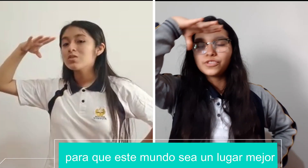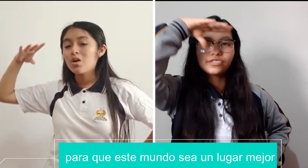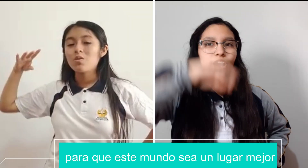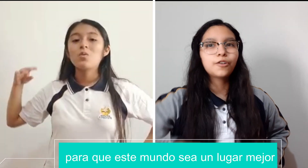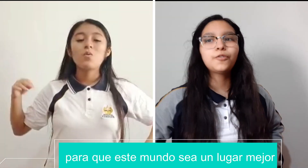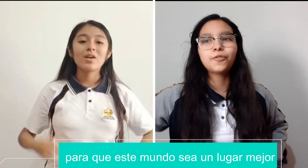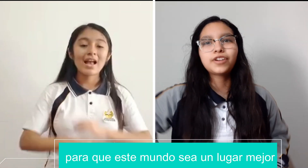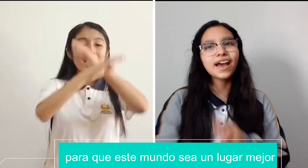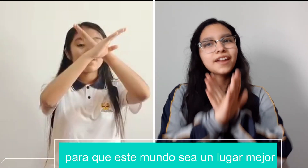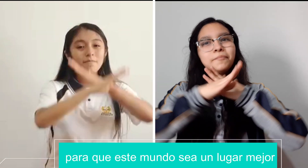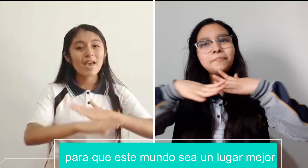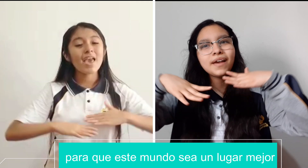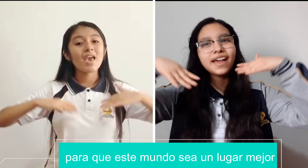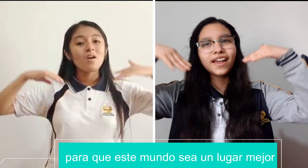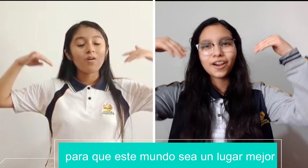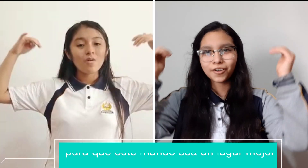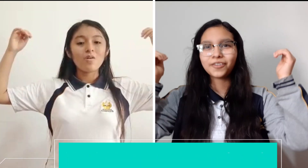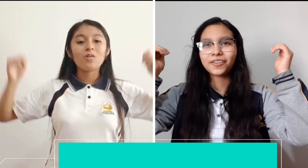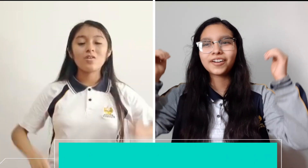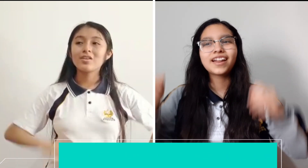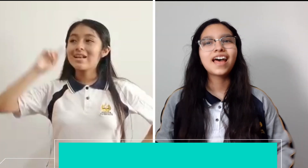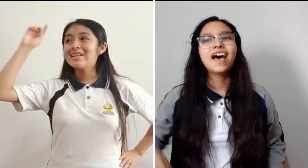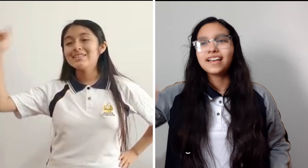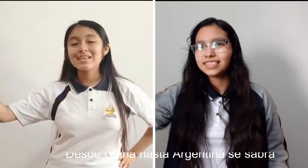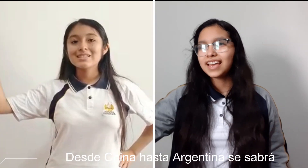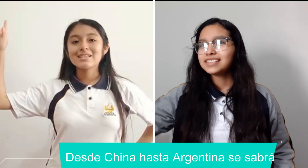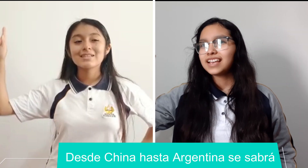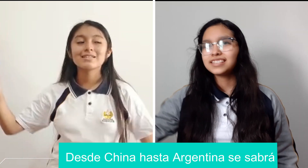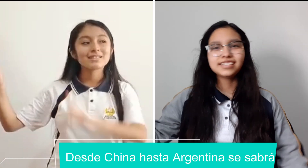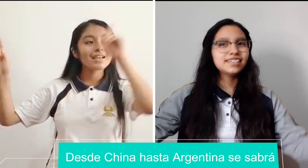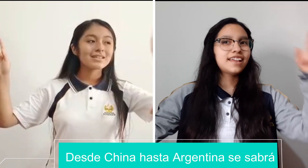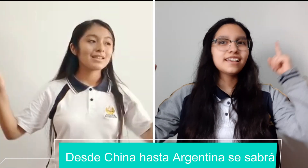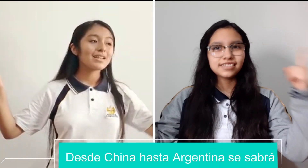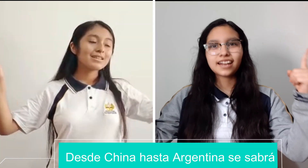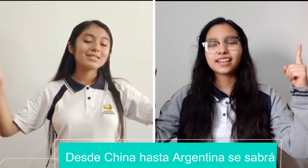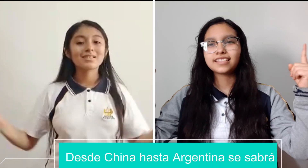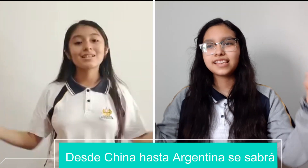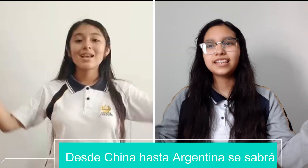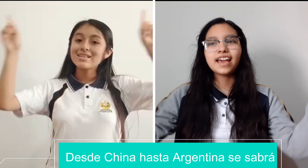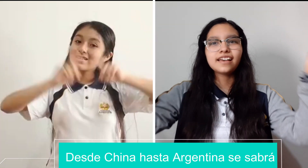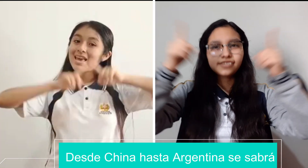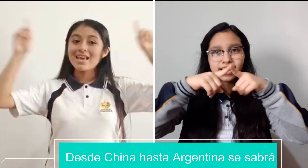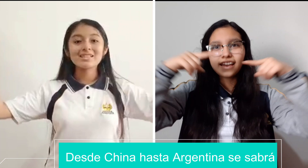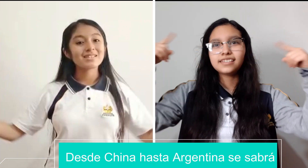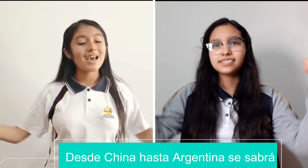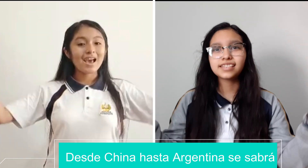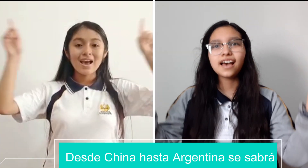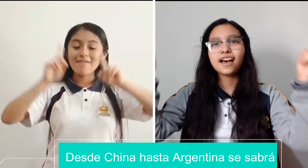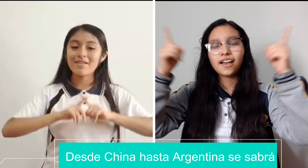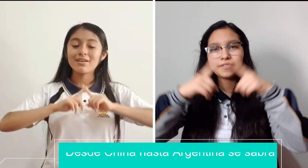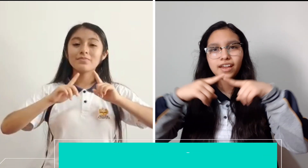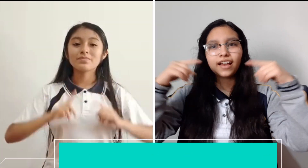mundo sea un lugar mejor Desde China hasta Argentina se